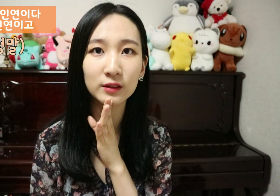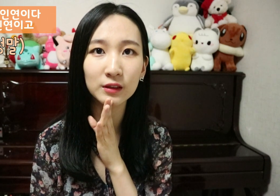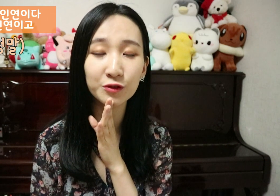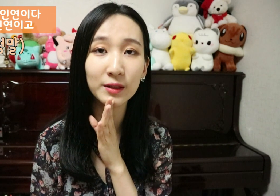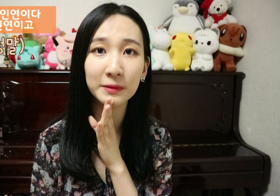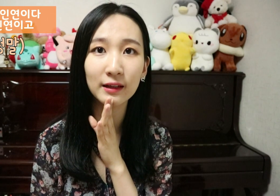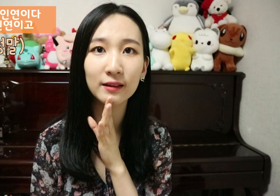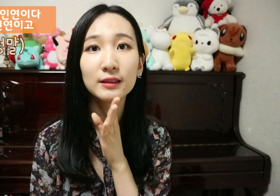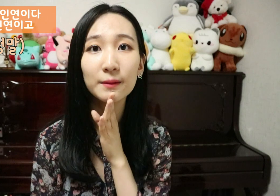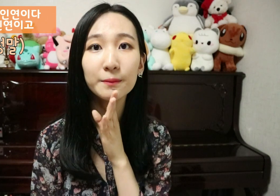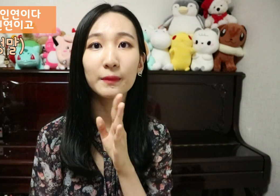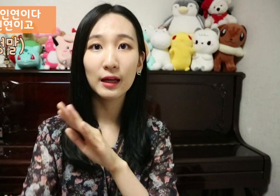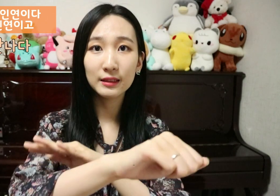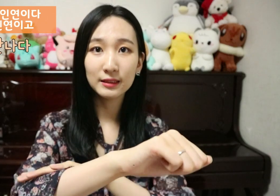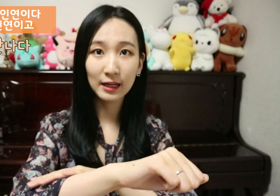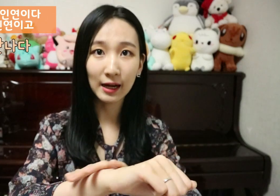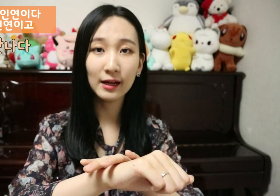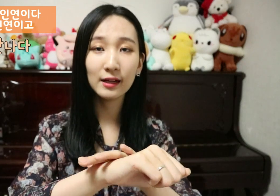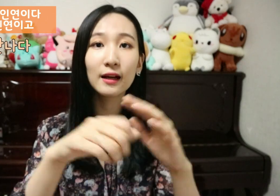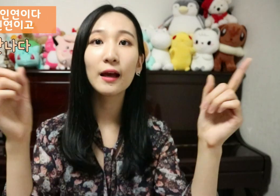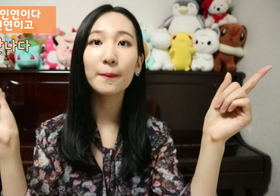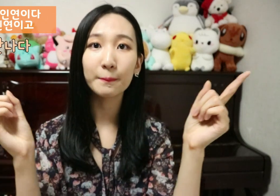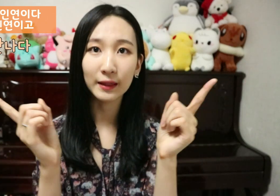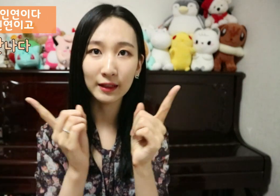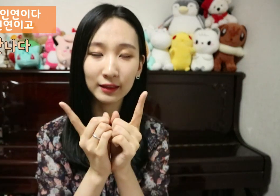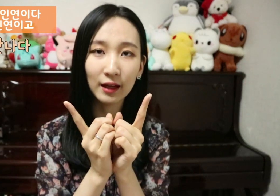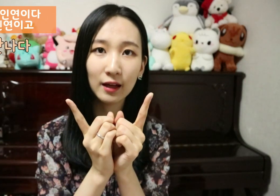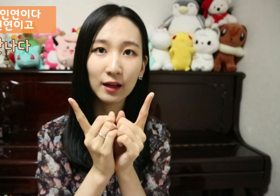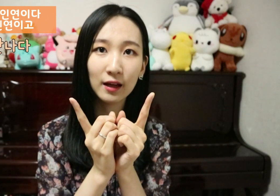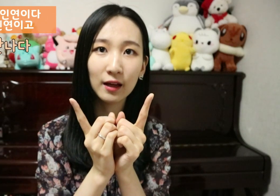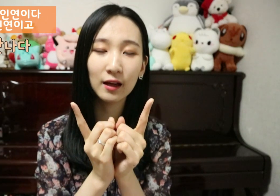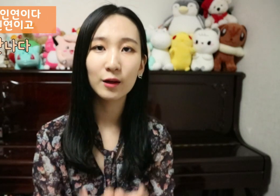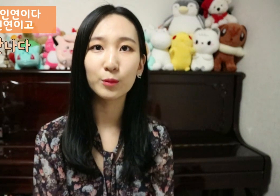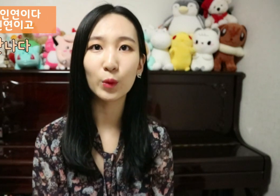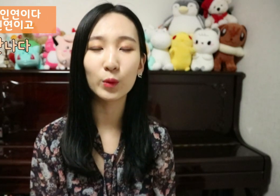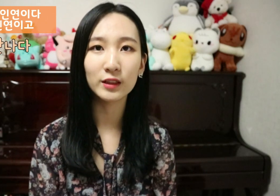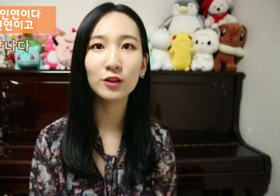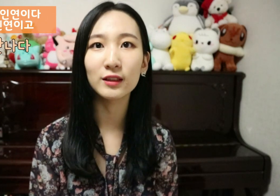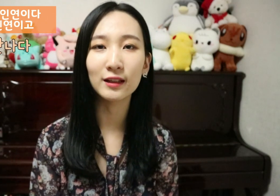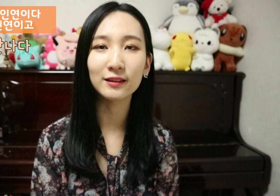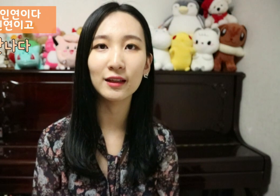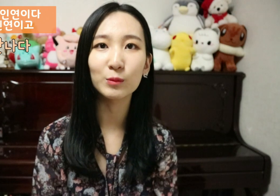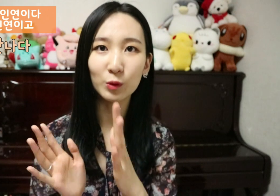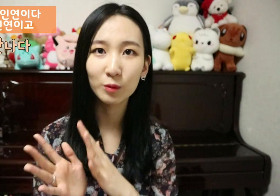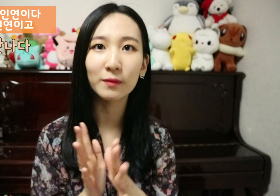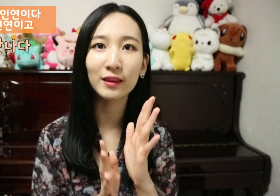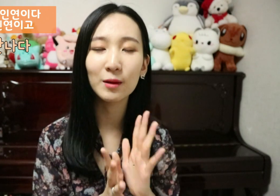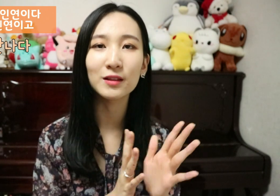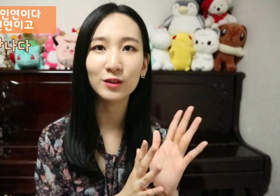뜻의 수화입니다 참 잘 만나다 인연이라는 게 만남에서